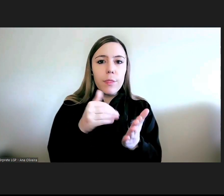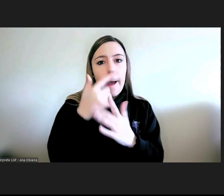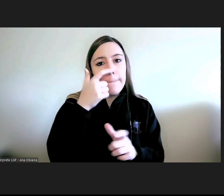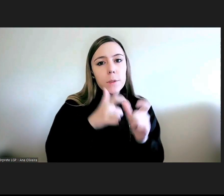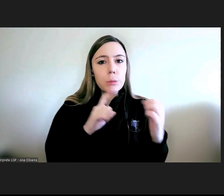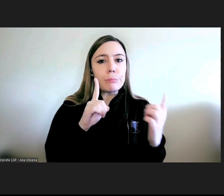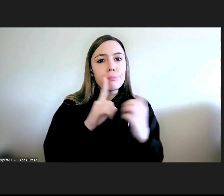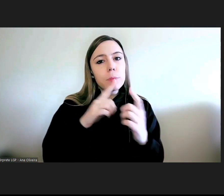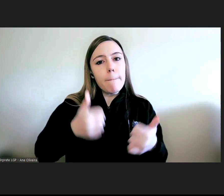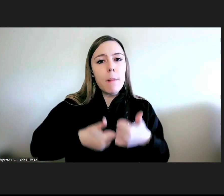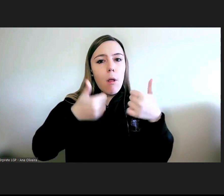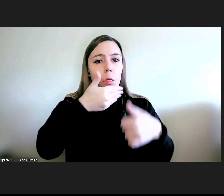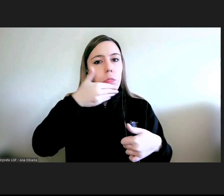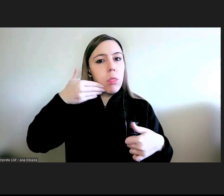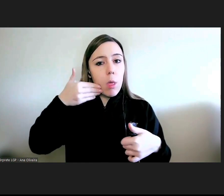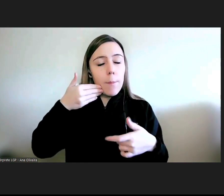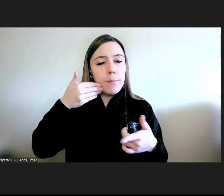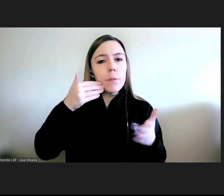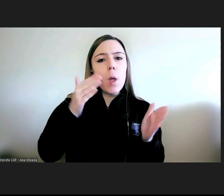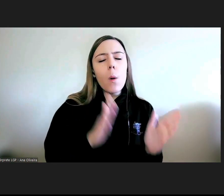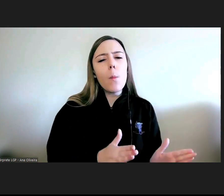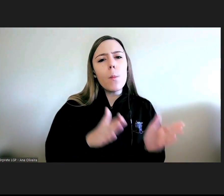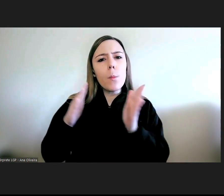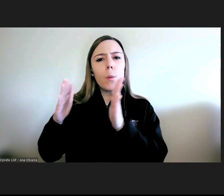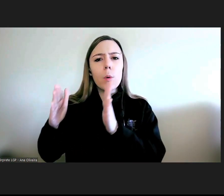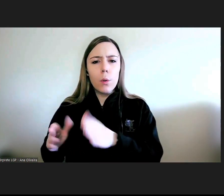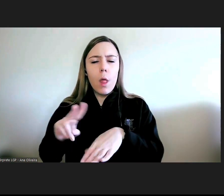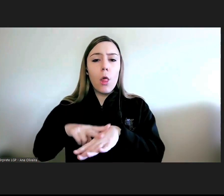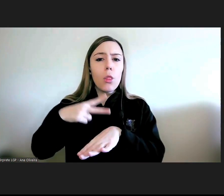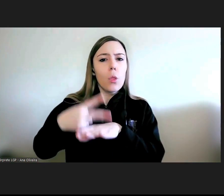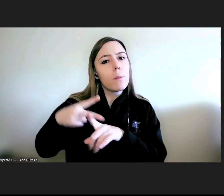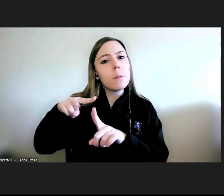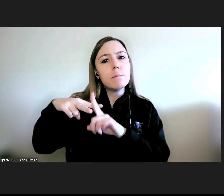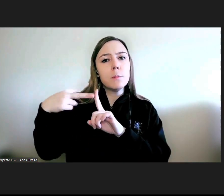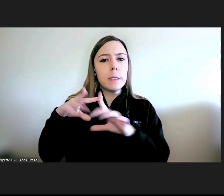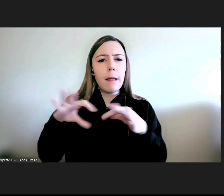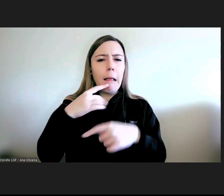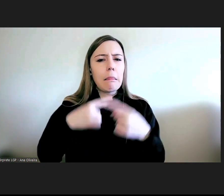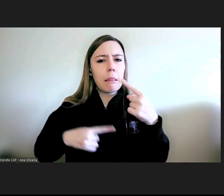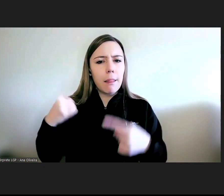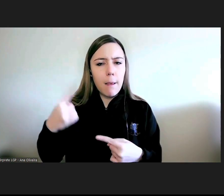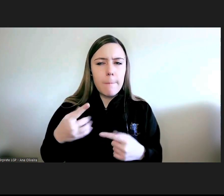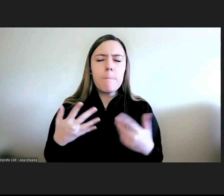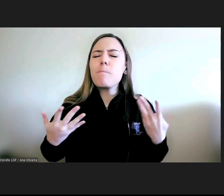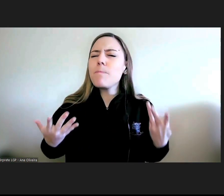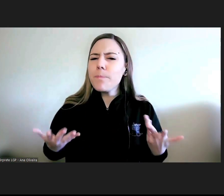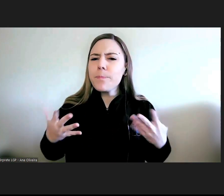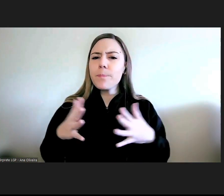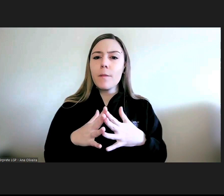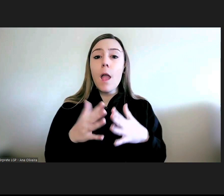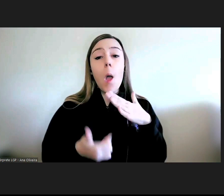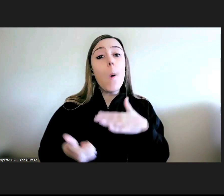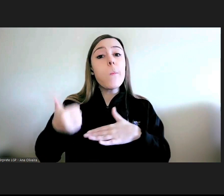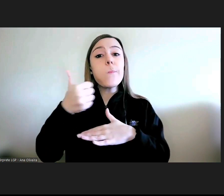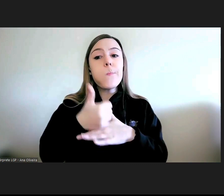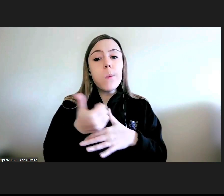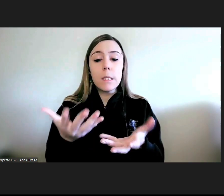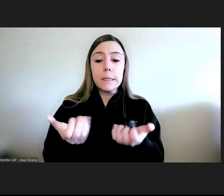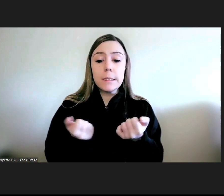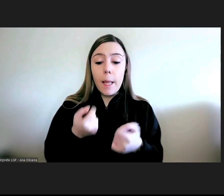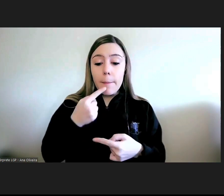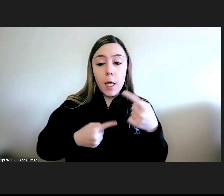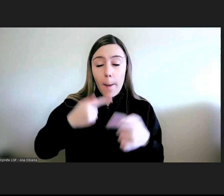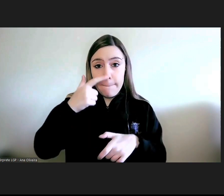por outro lado há uma dupla perspectiva na recepção das queixas também que é a provedoria recebe queixas dos